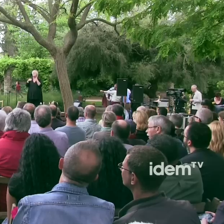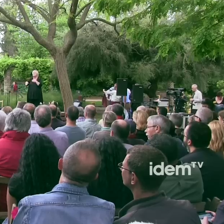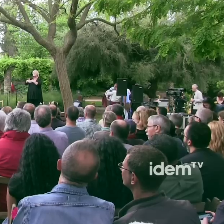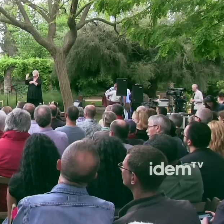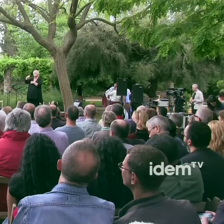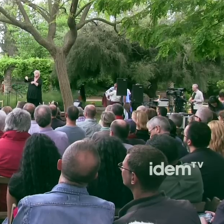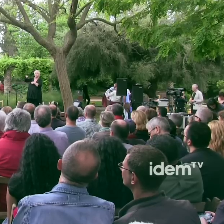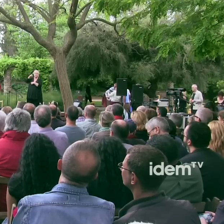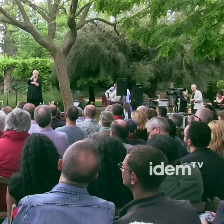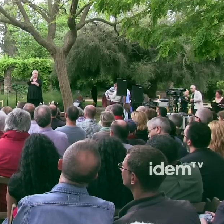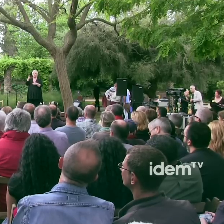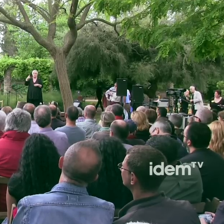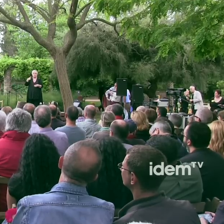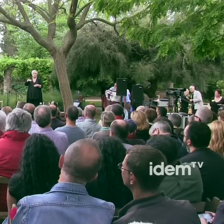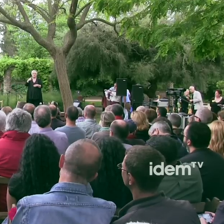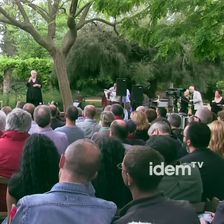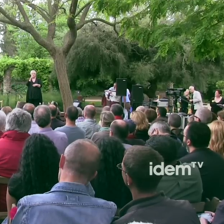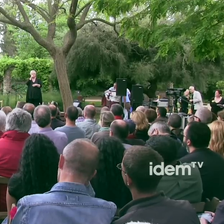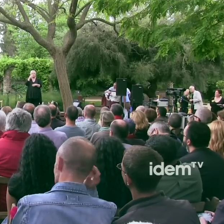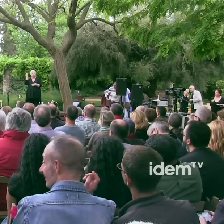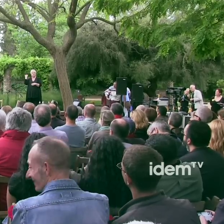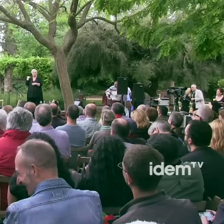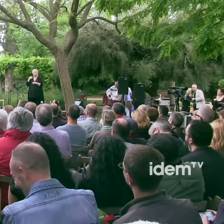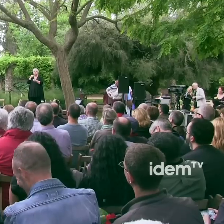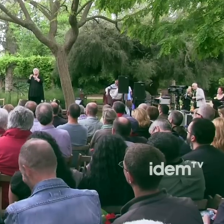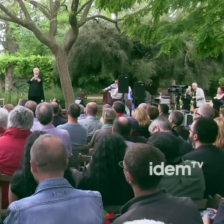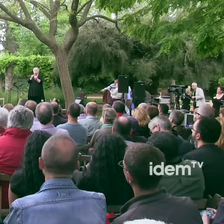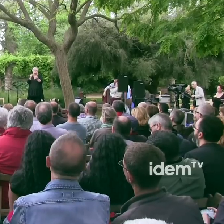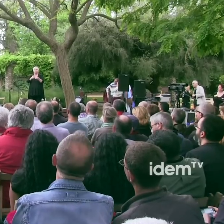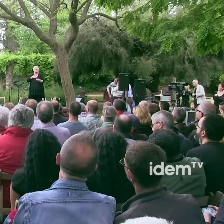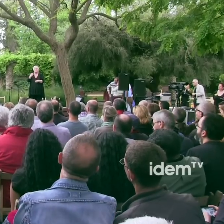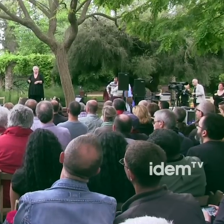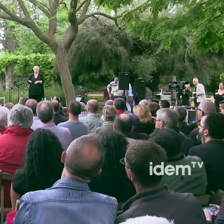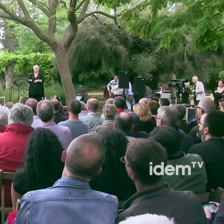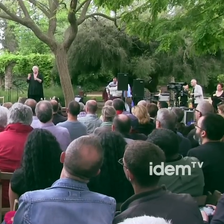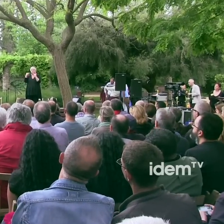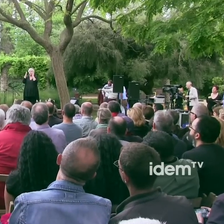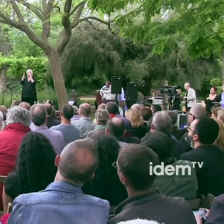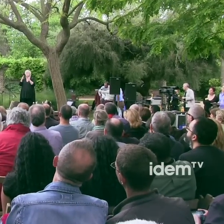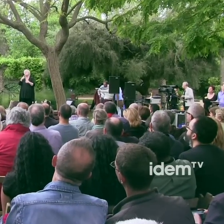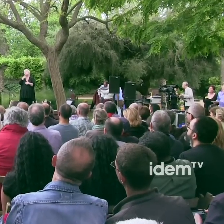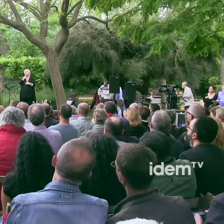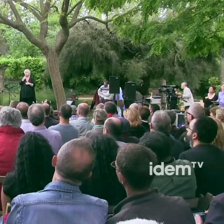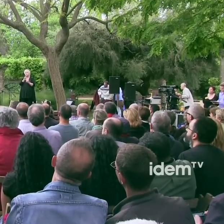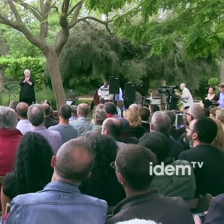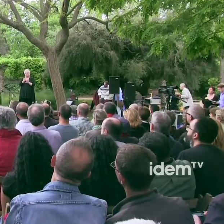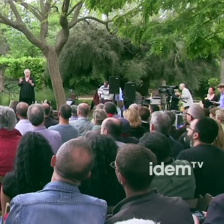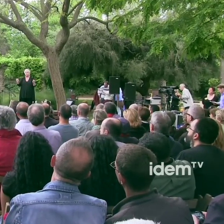encara avui aquí present va reu contribuir a fer possible aquells primers memorials en els moments més difícils de l'epidèmia